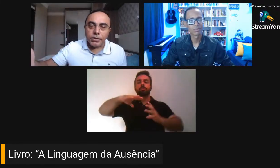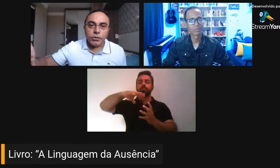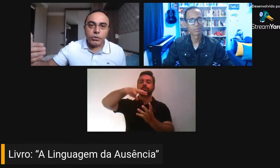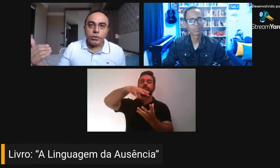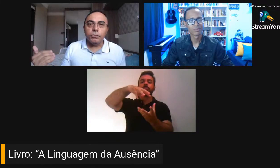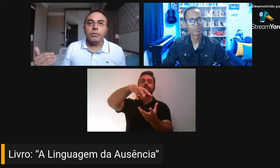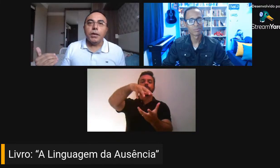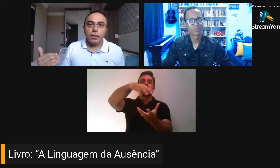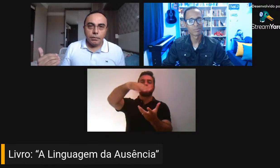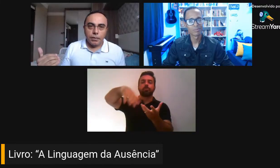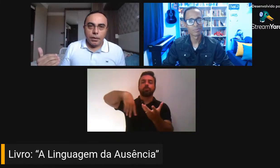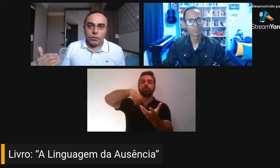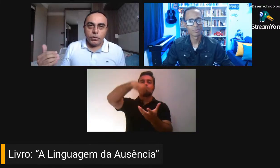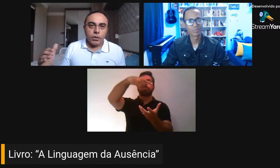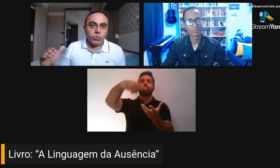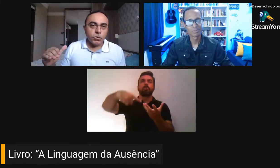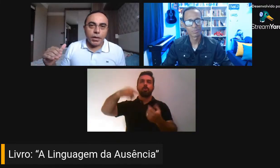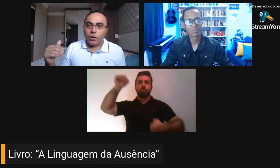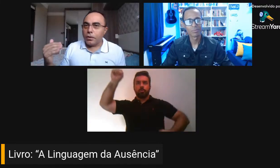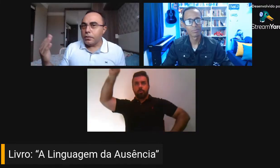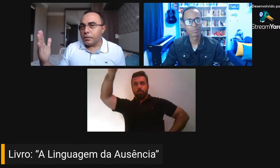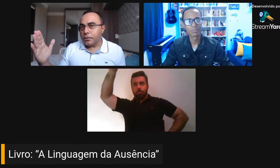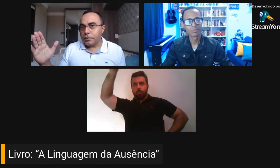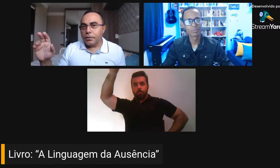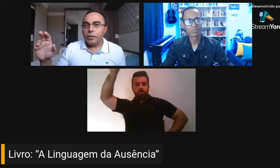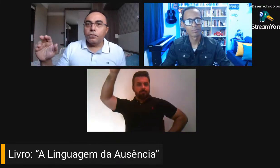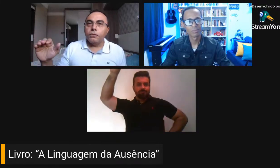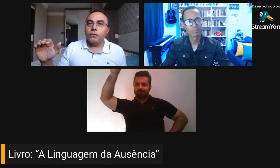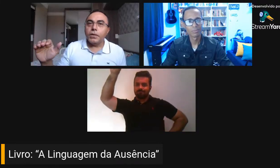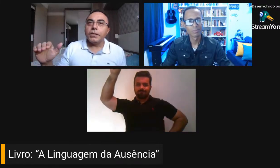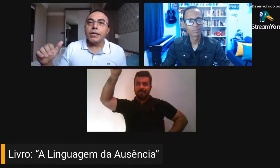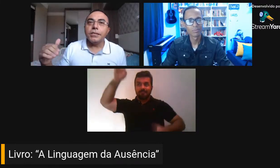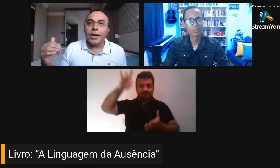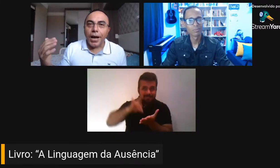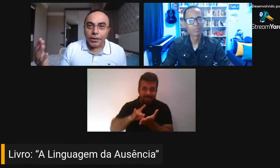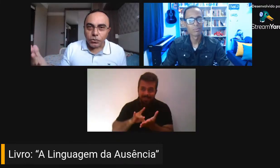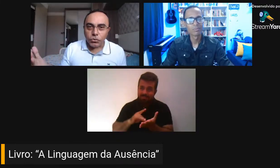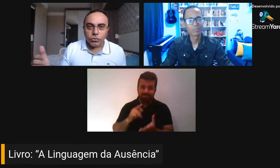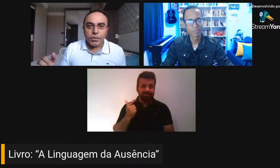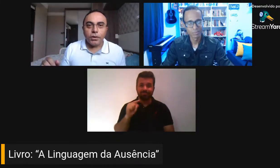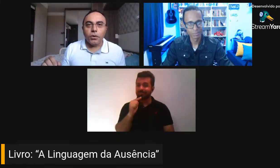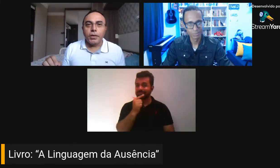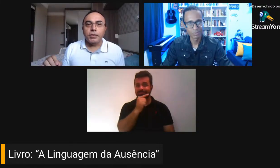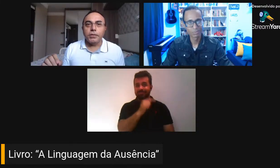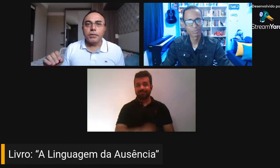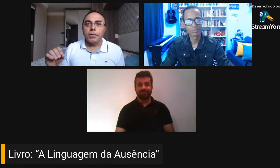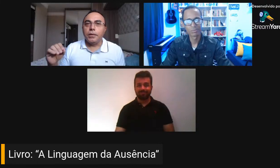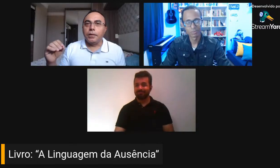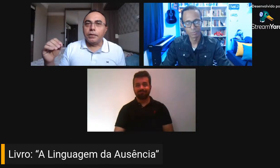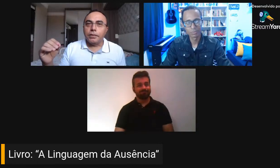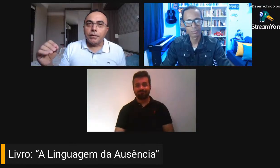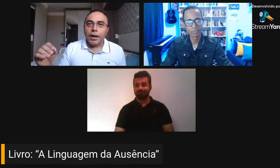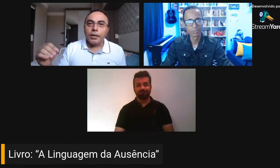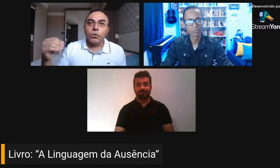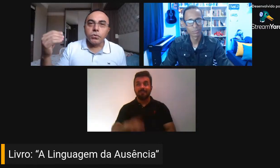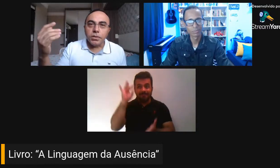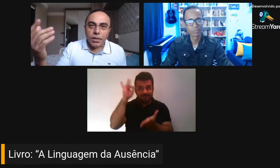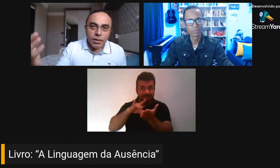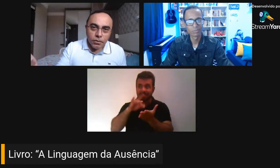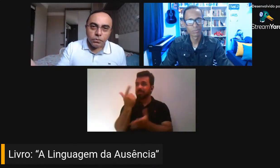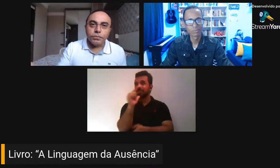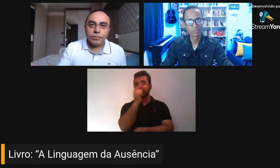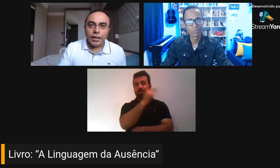verdade a gente não tem, nós temos os heróis fantasiados, os heróis da